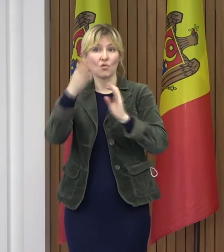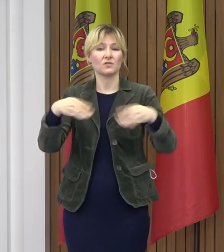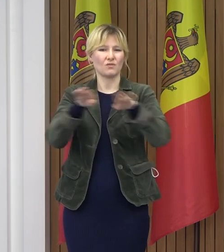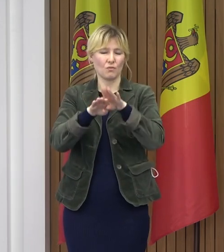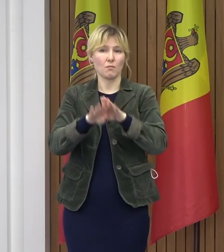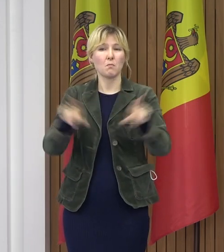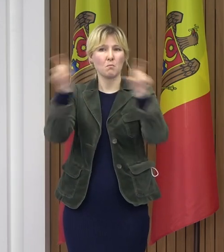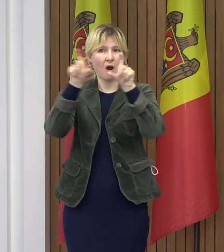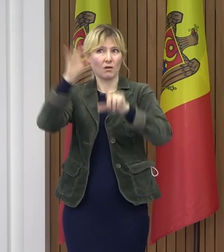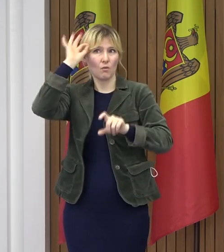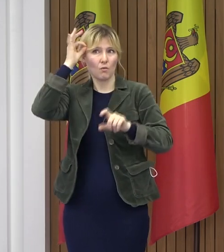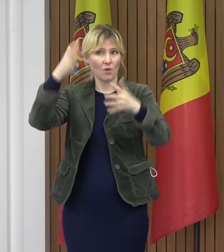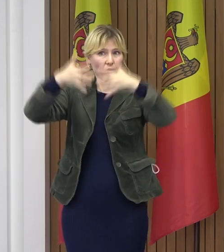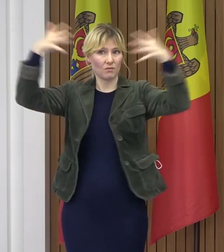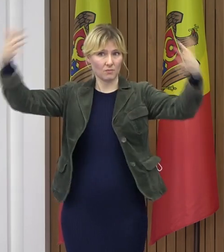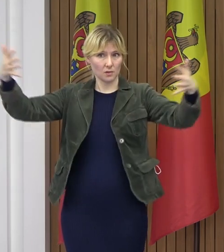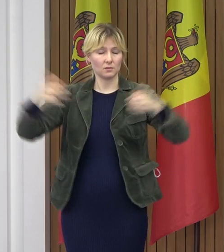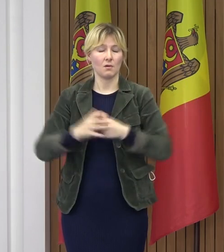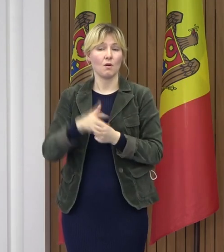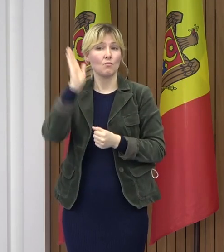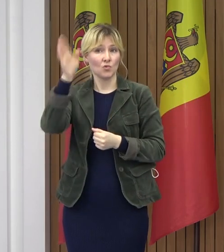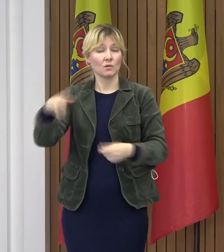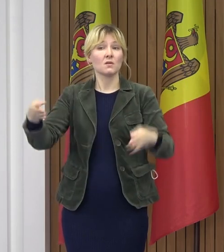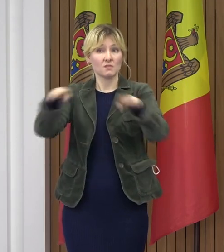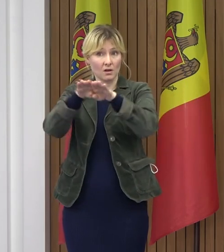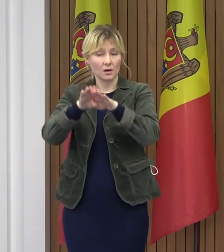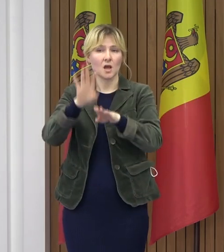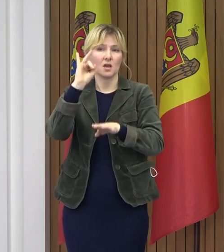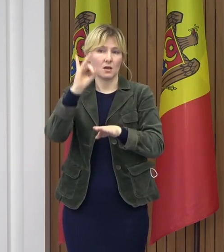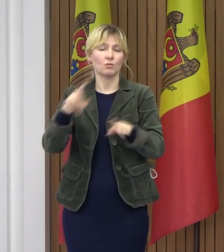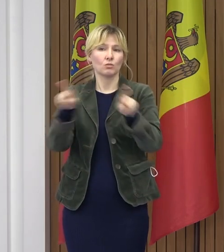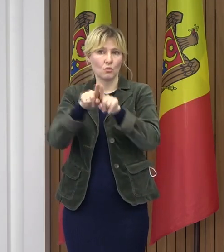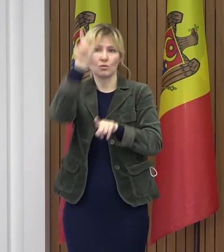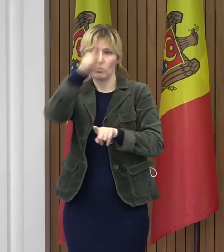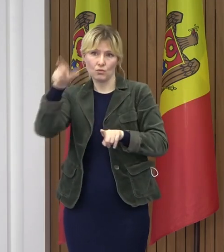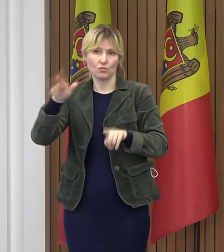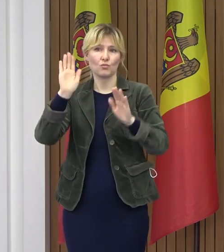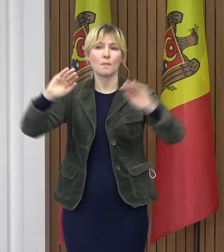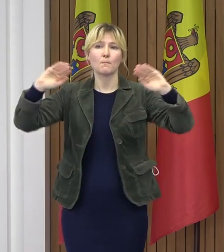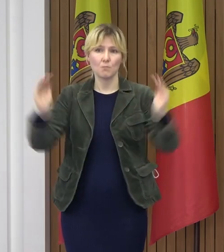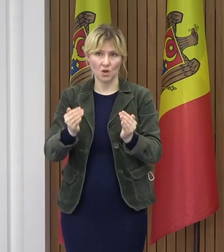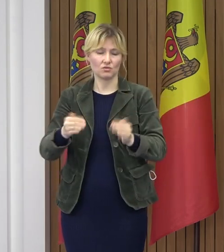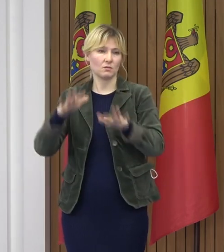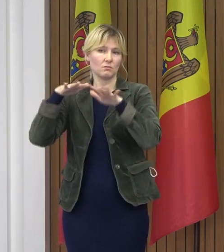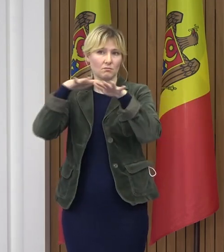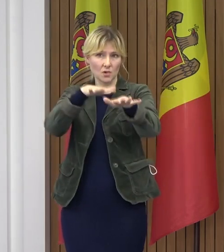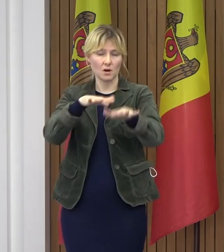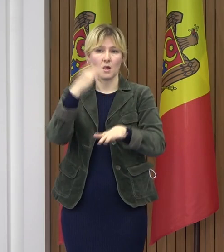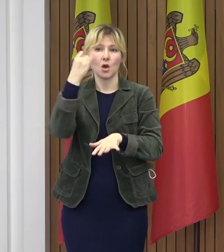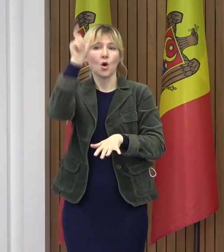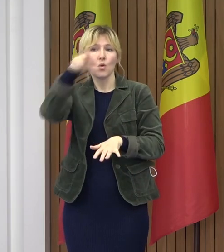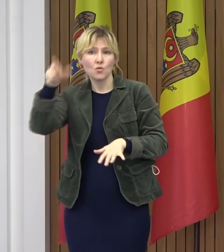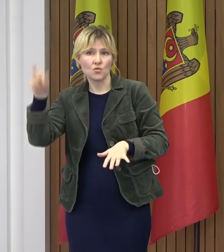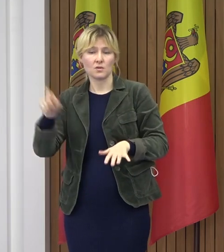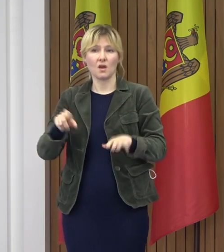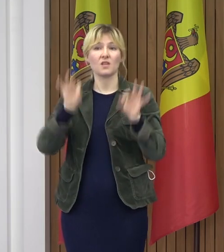Comerciale Nealimentare, va permite și o fluidizare a transportului public,